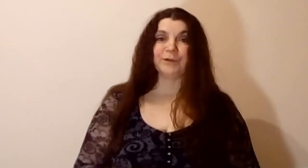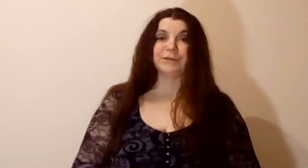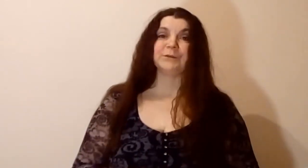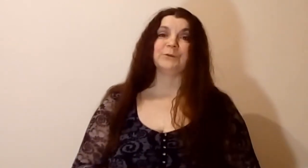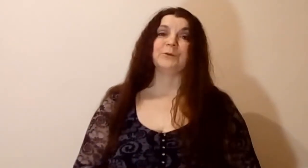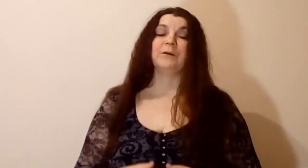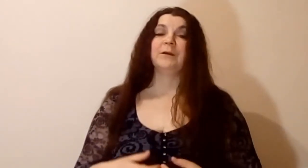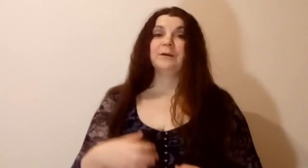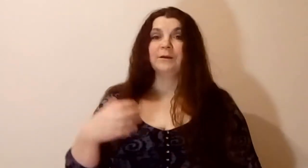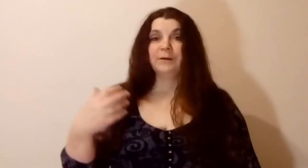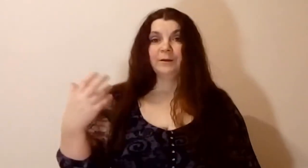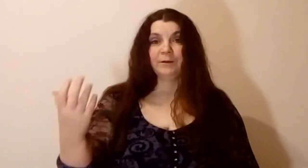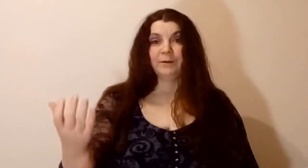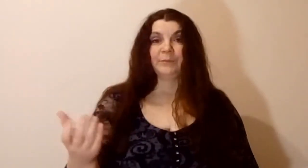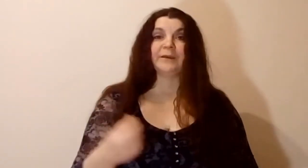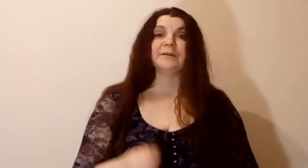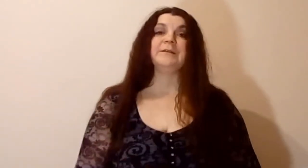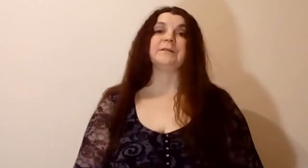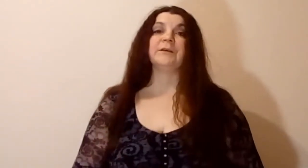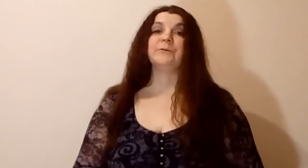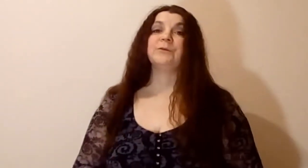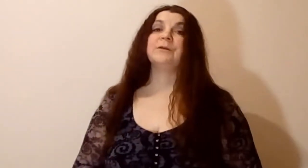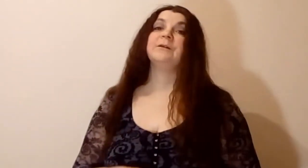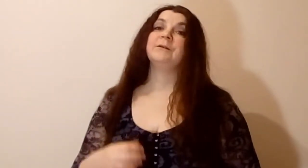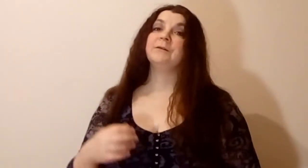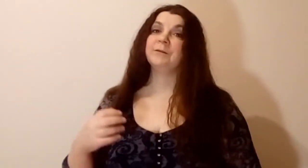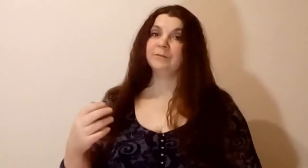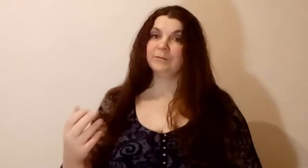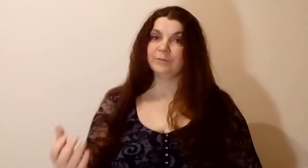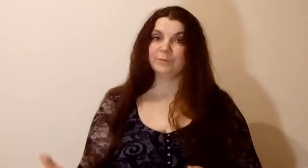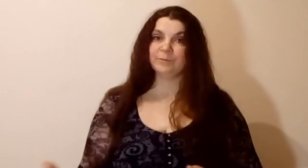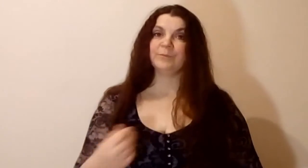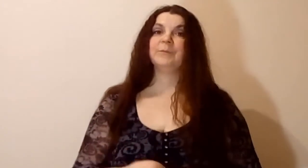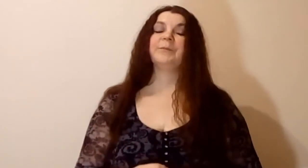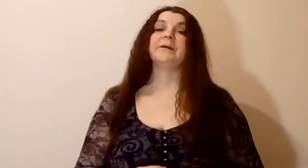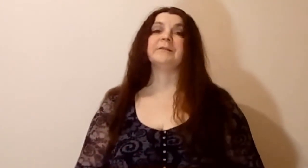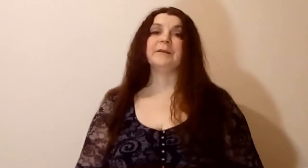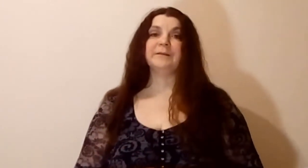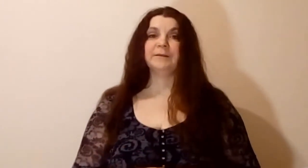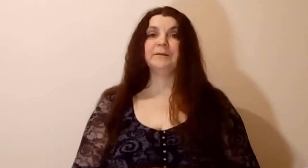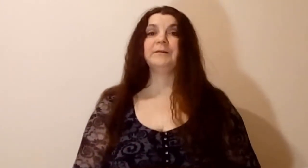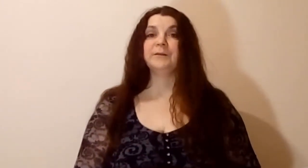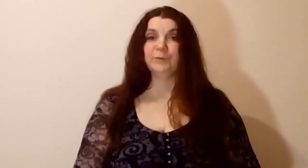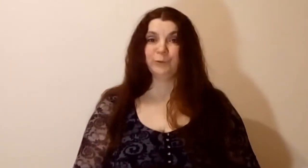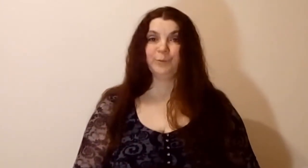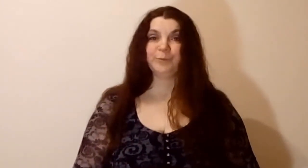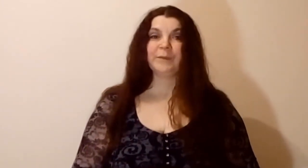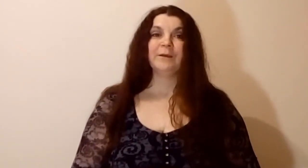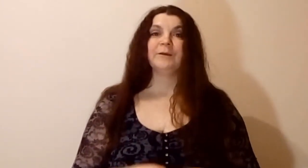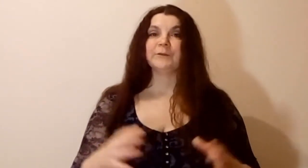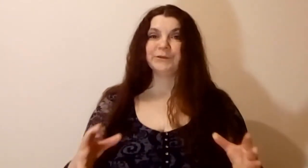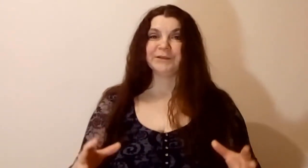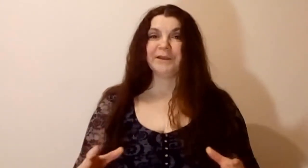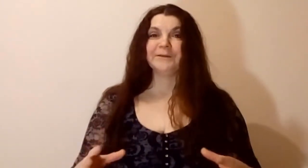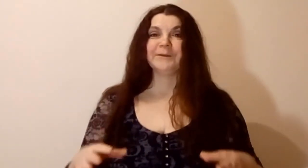ваш, то периодически его прикасайтесь к нему. Случайно там